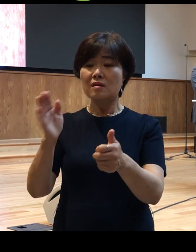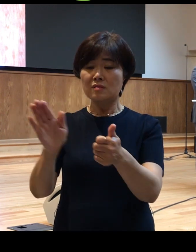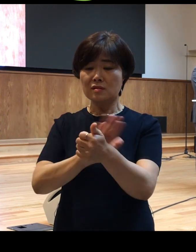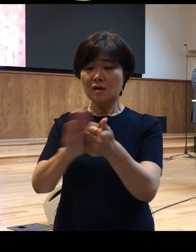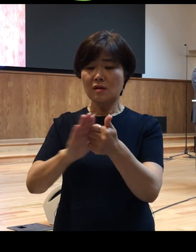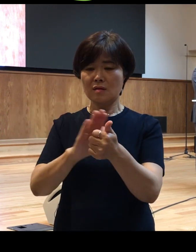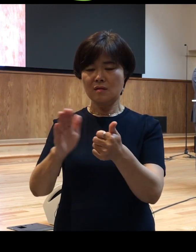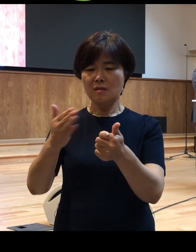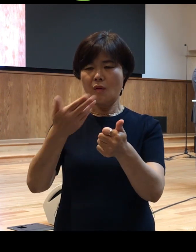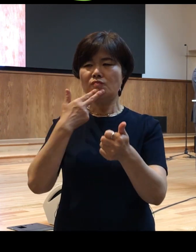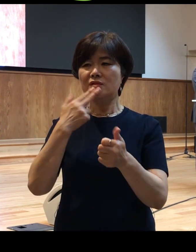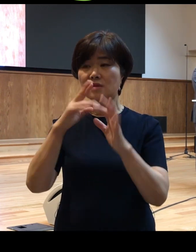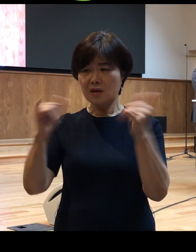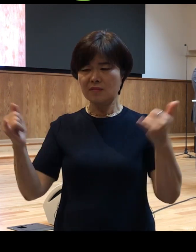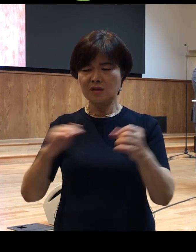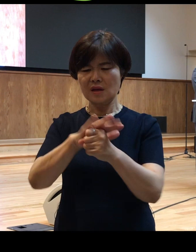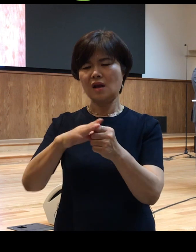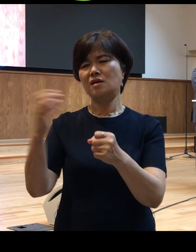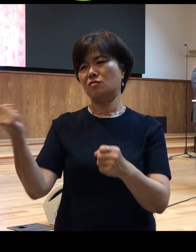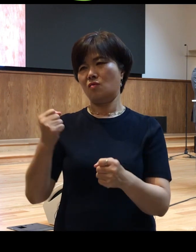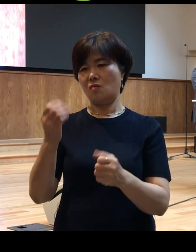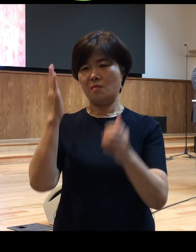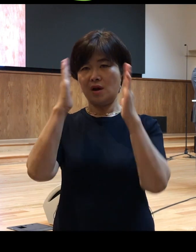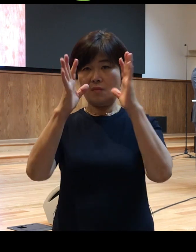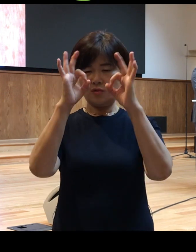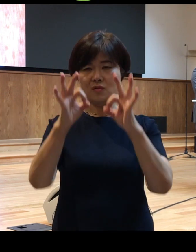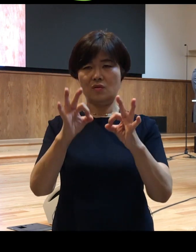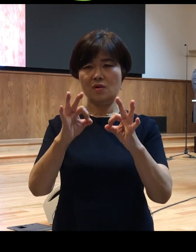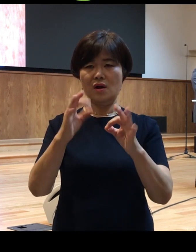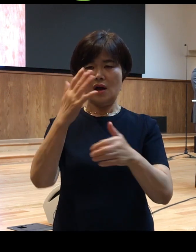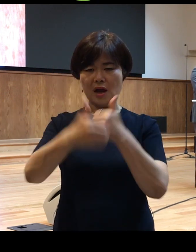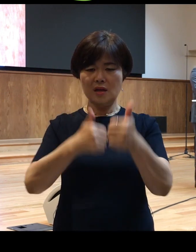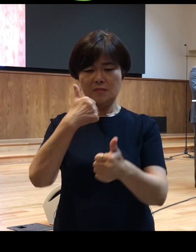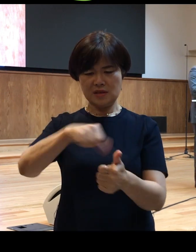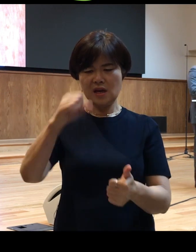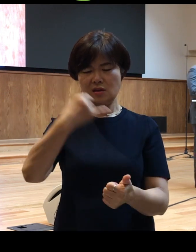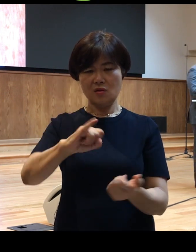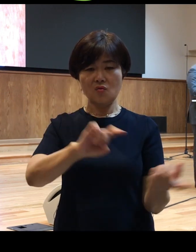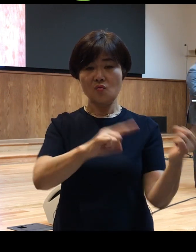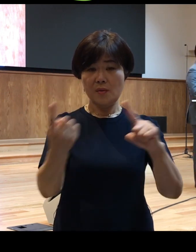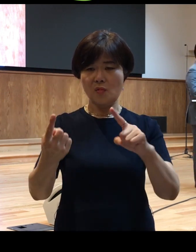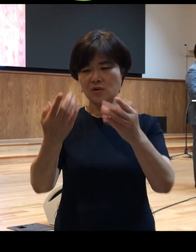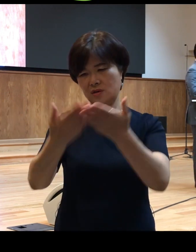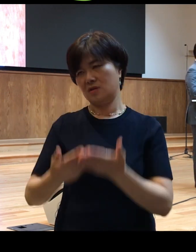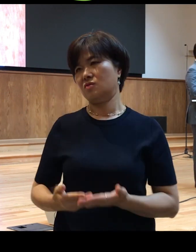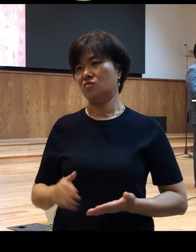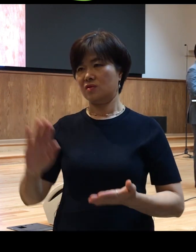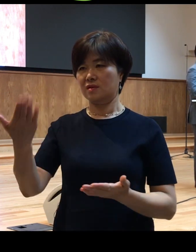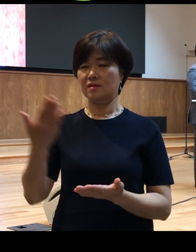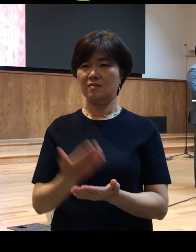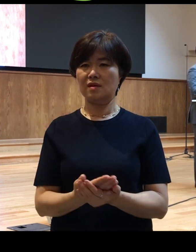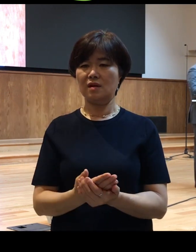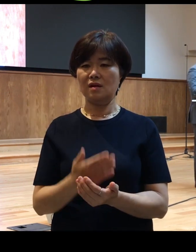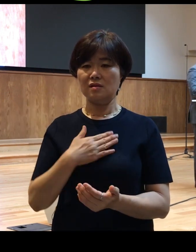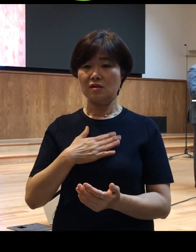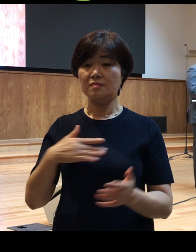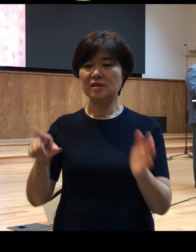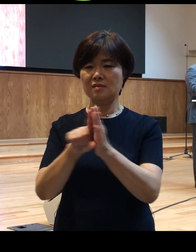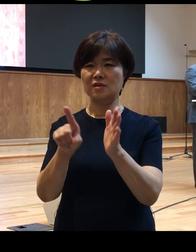바라보셨습니다 그들을 하나님의 자녀로 회복시켜 주셨습니다 그럼 저는 믿습니다 주님께서 지금도